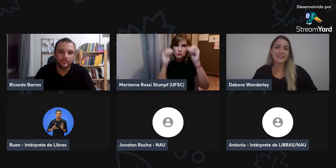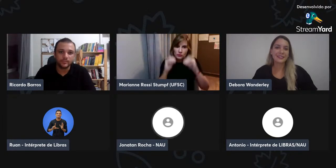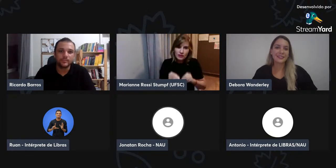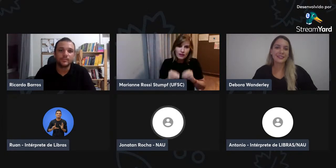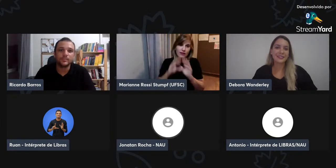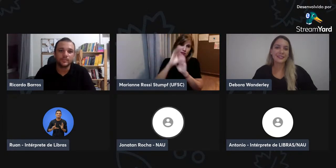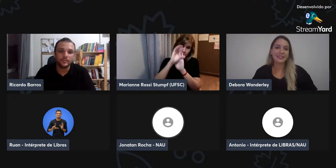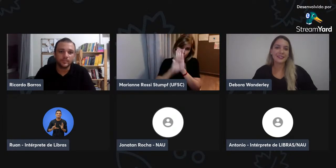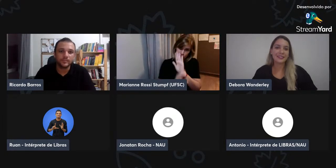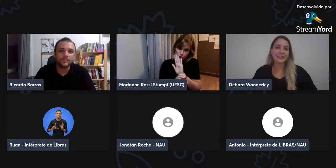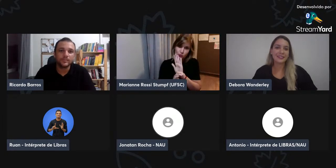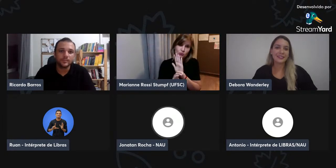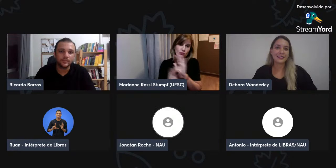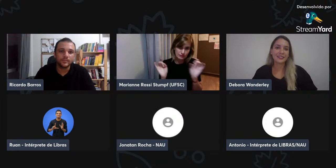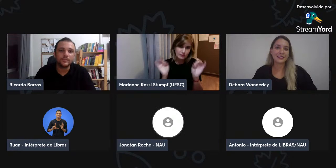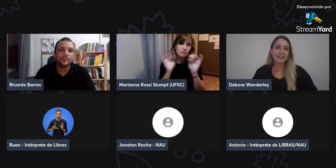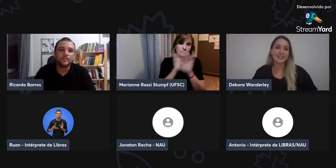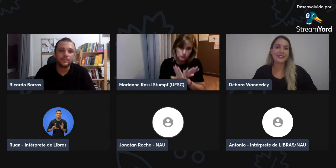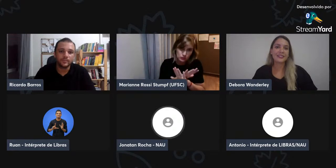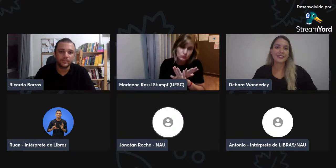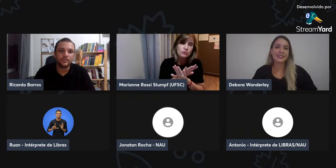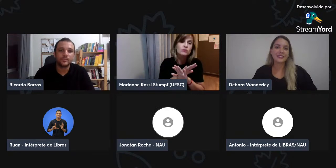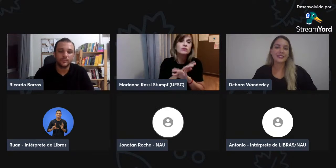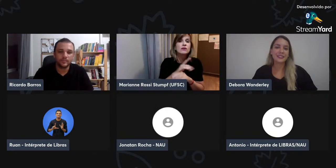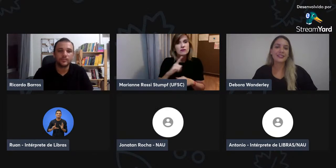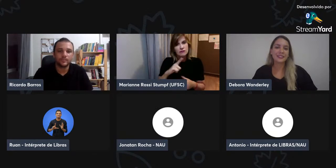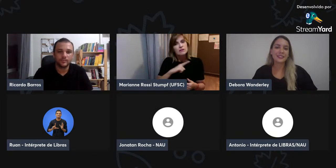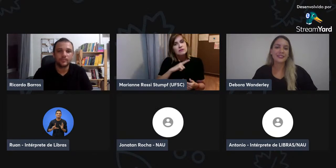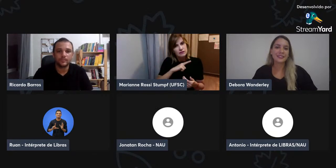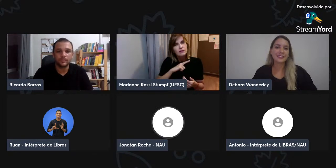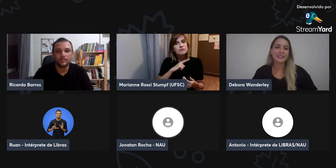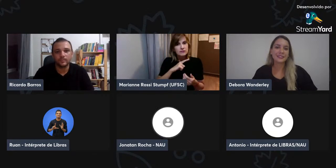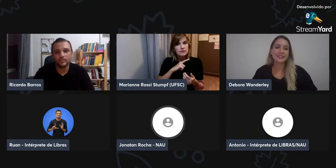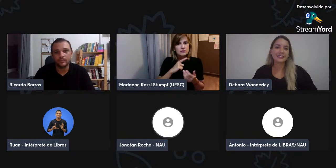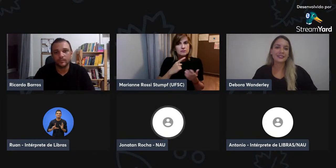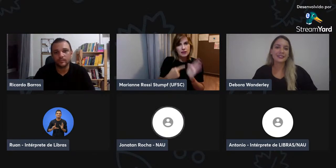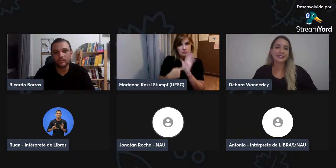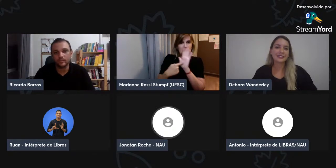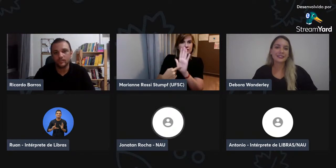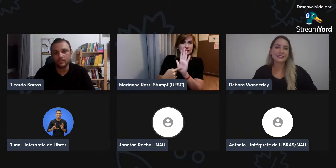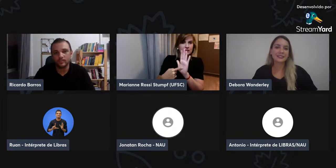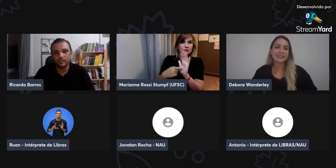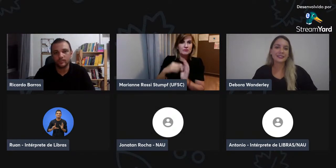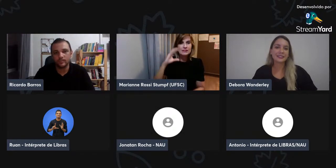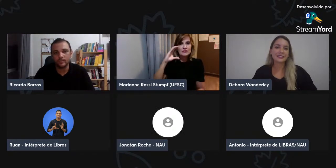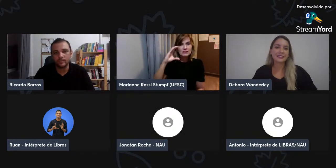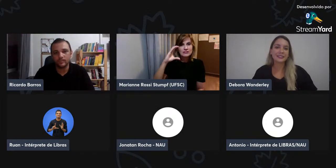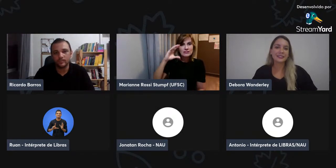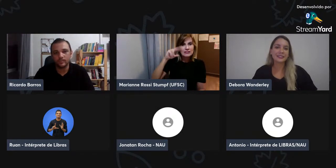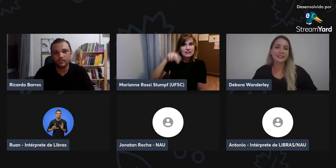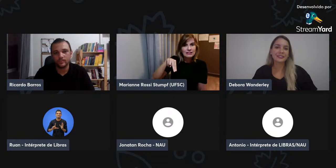então estamos percorrendo esse caminho para desenvolver e terminar o currículo, né, a